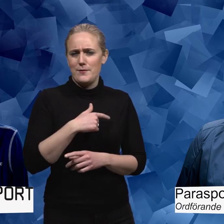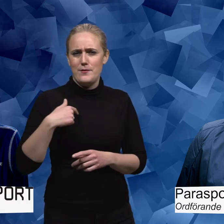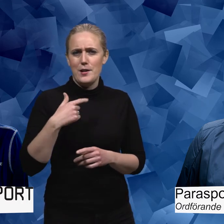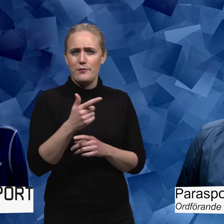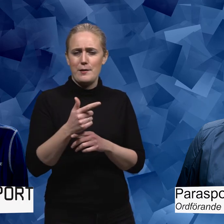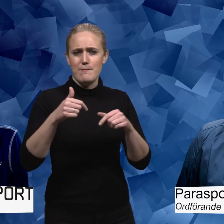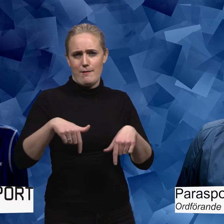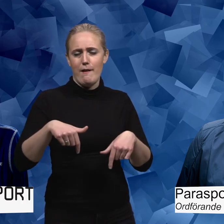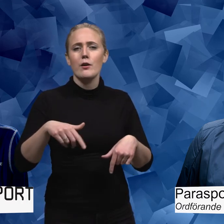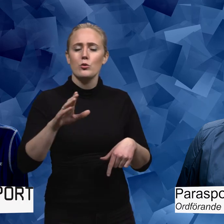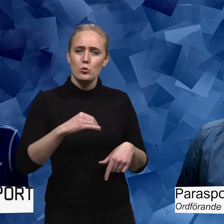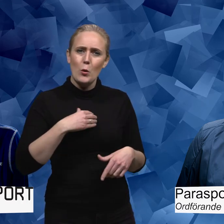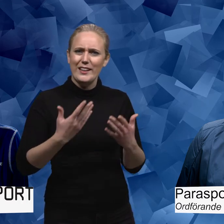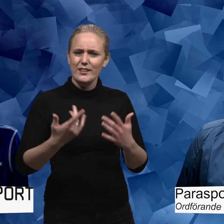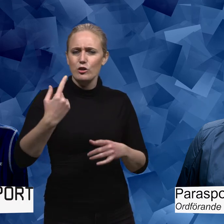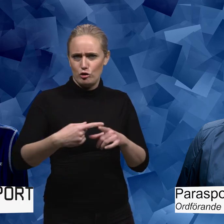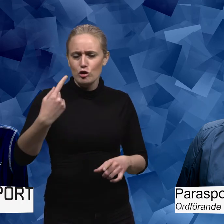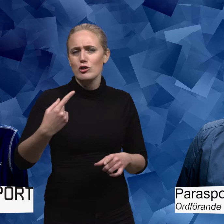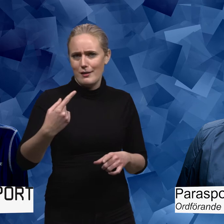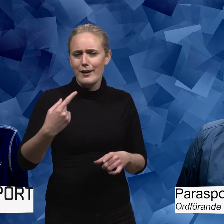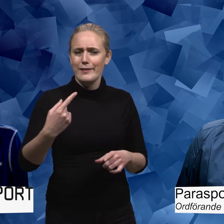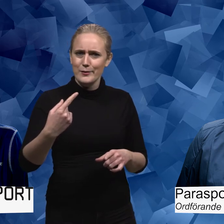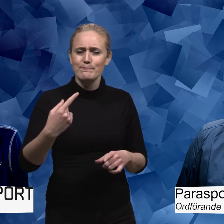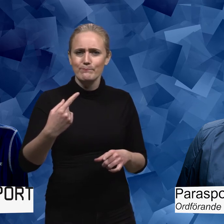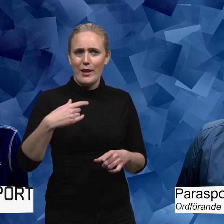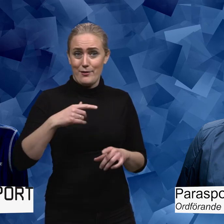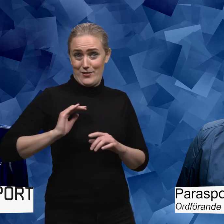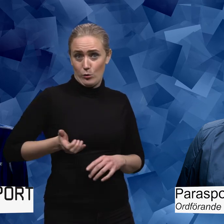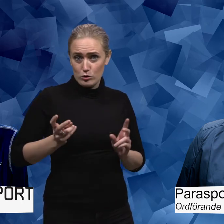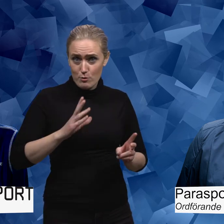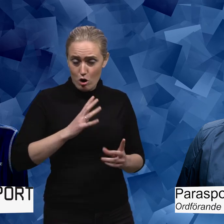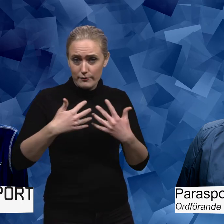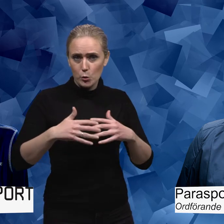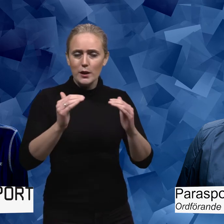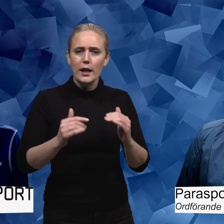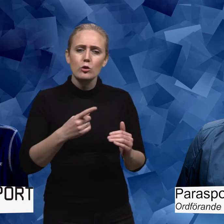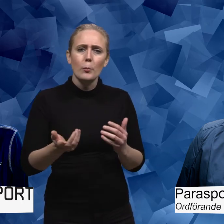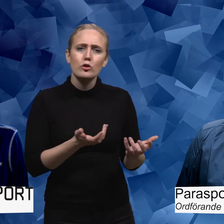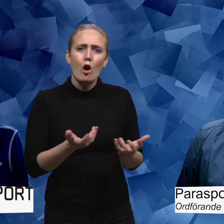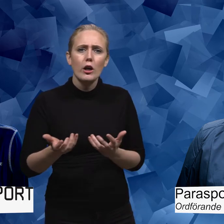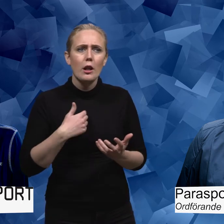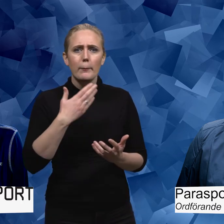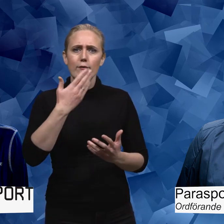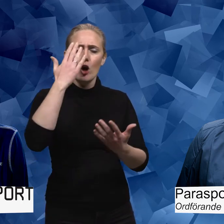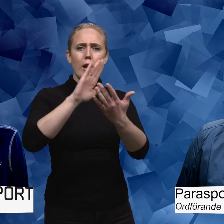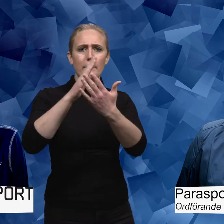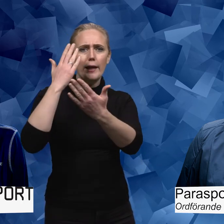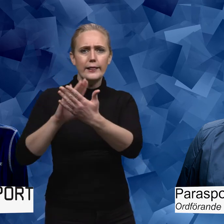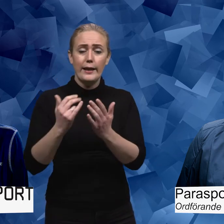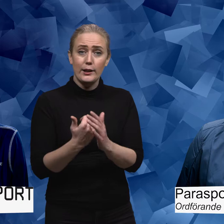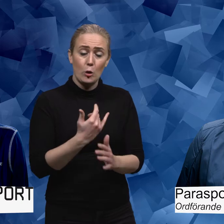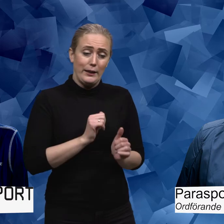avsnitten som vi har spelat in här nu har det ganska tydligt framkommit att flickor som har funktionsnedsättning saknar ofta